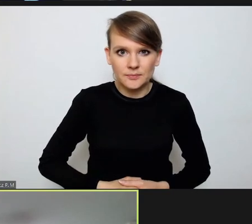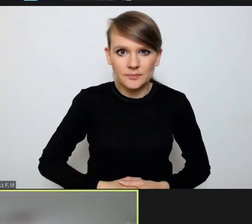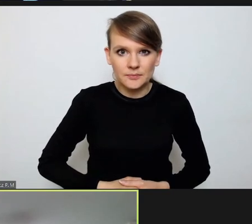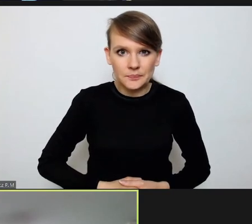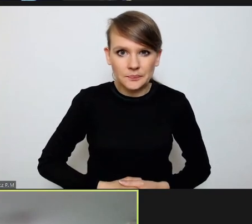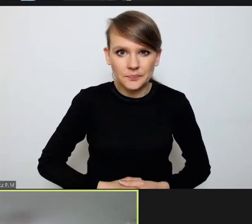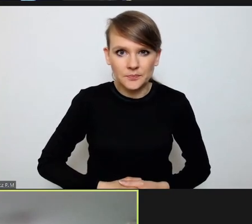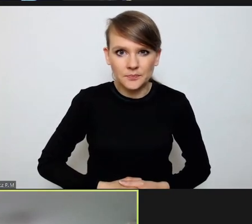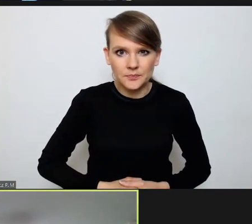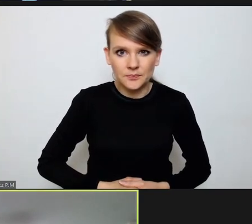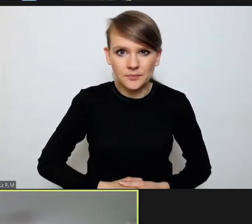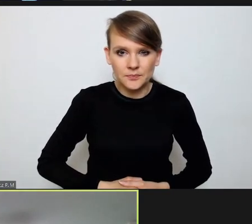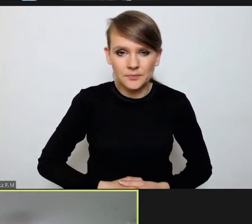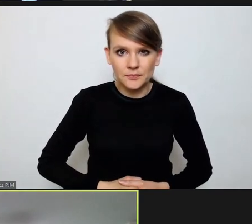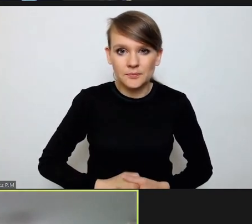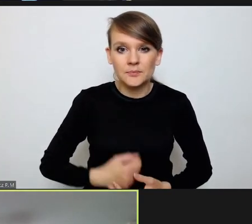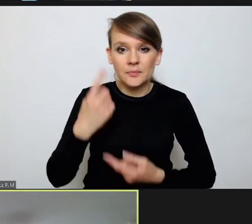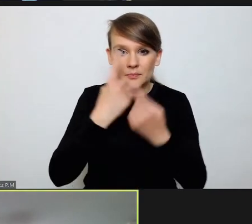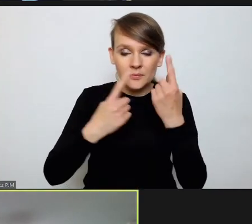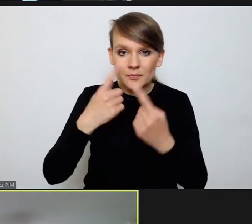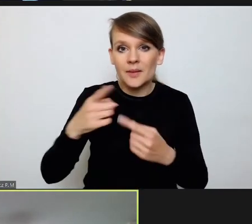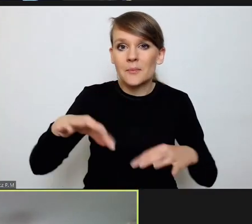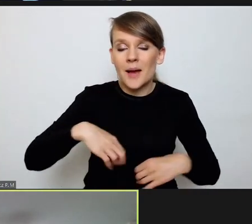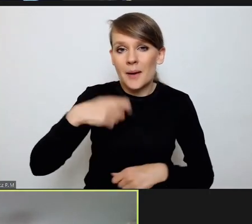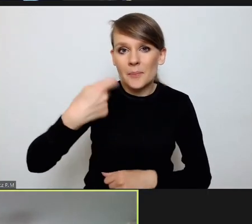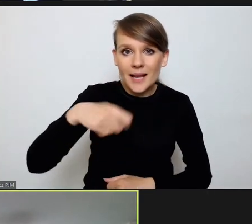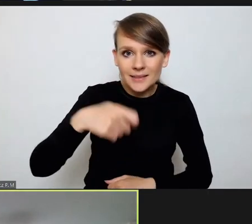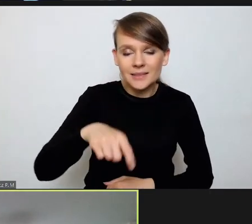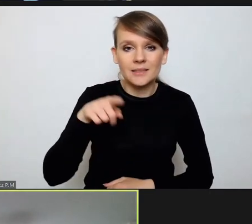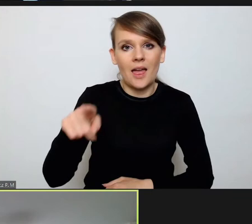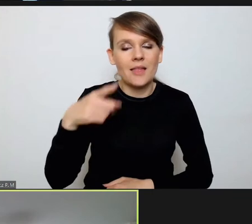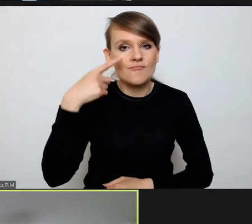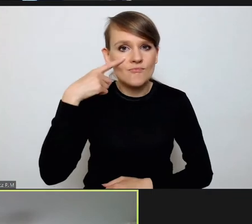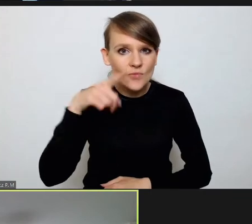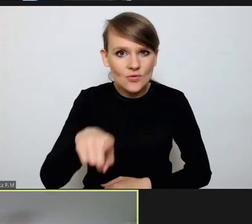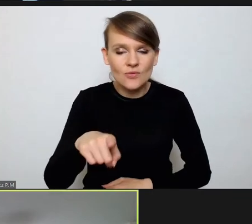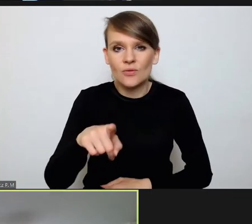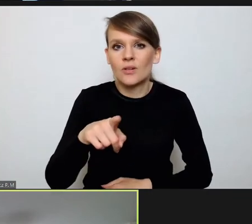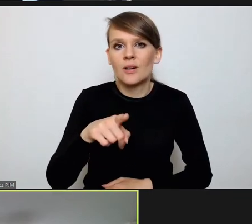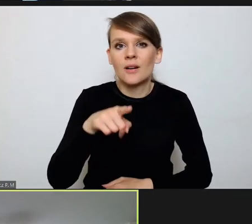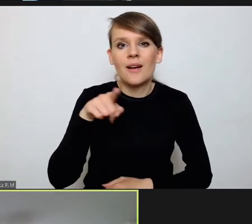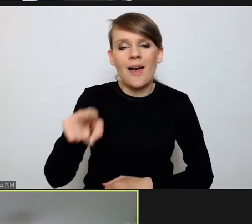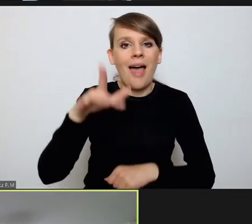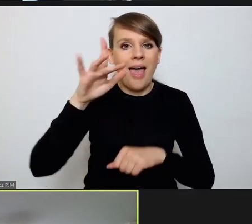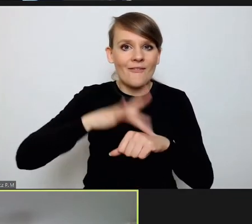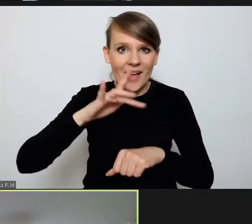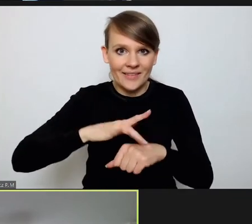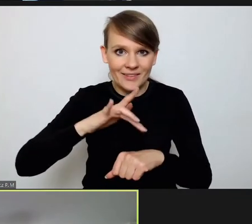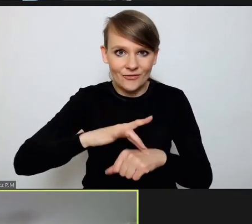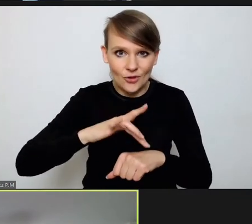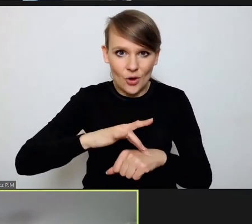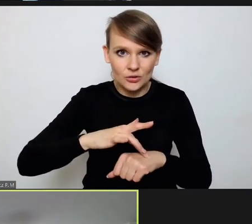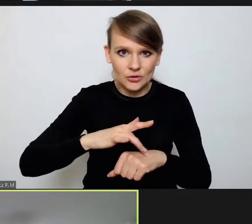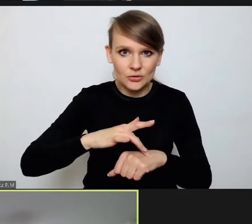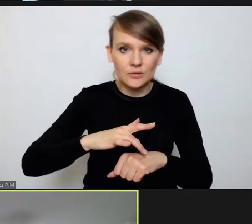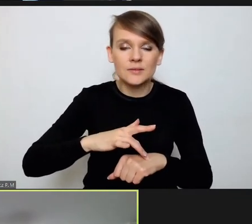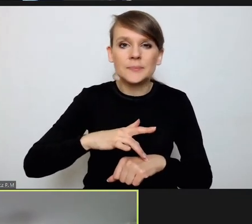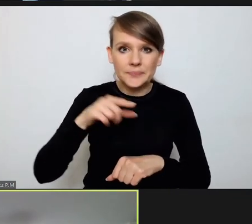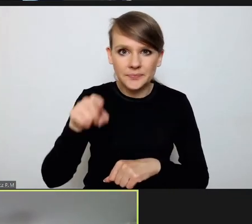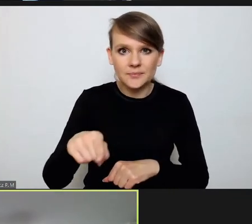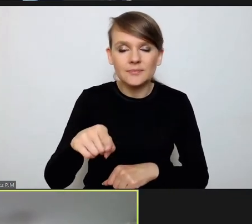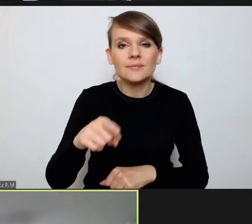spostrzeżeń, jakie Pan Prezydent ma związane z efektywnością tej